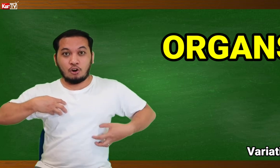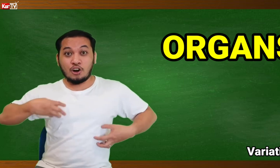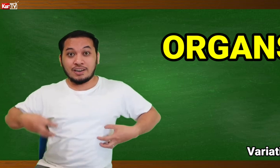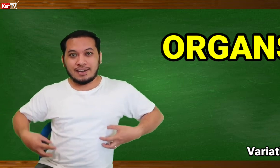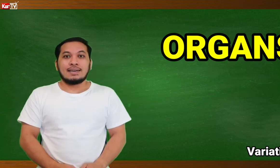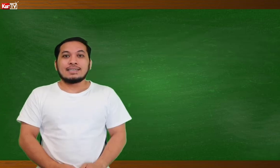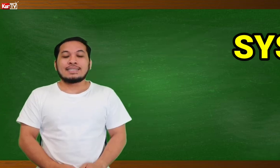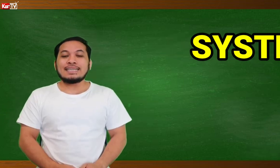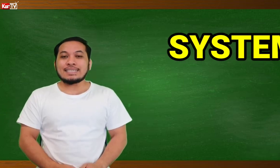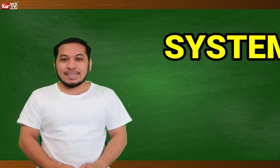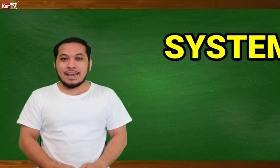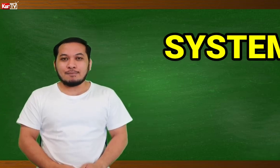ORGANS. SYSTEM.